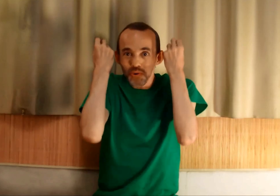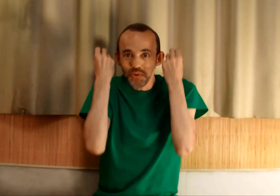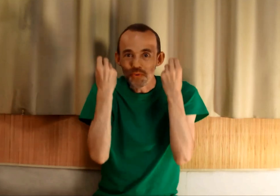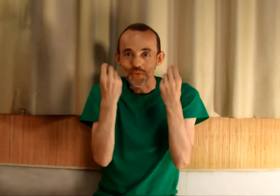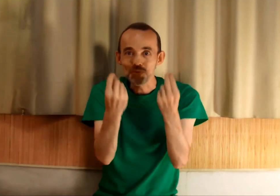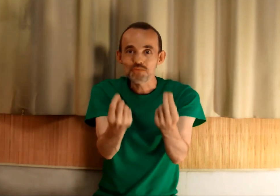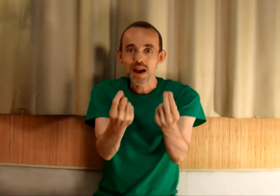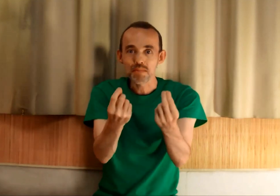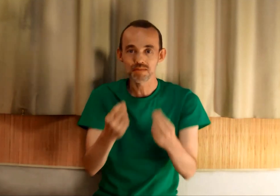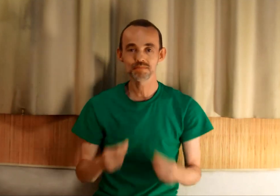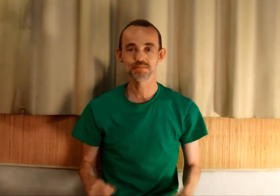vous-même.